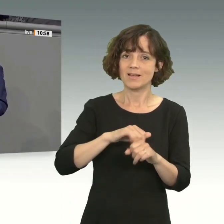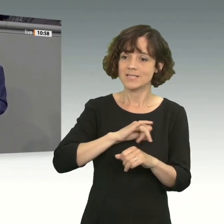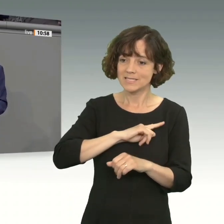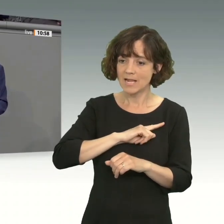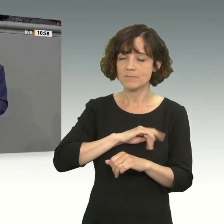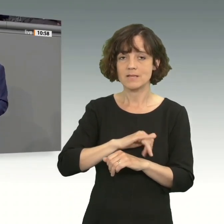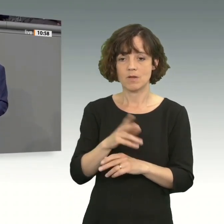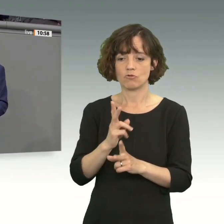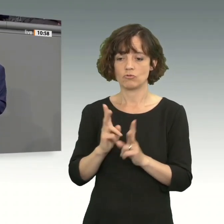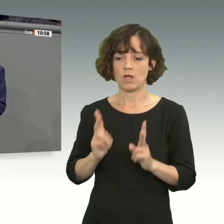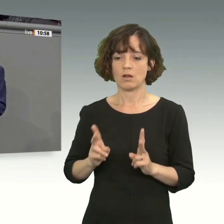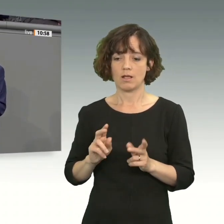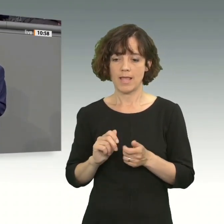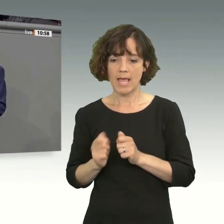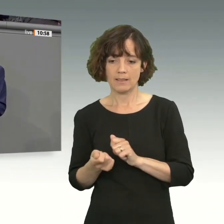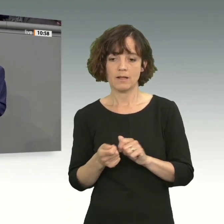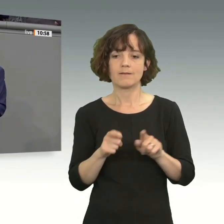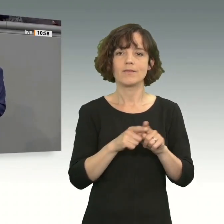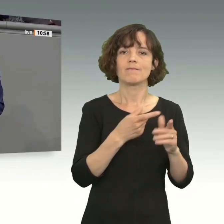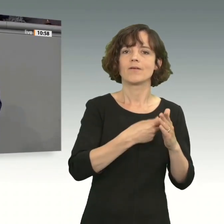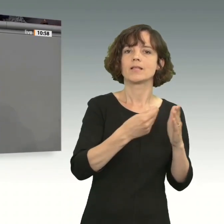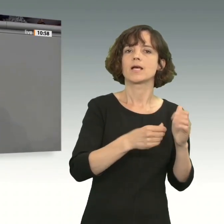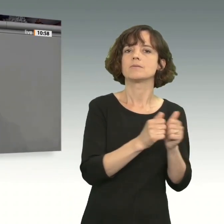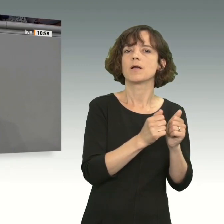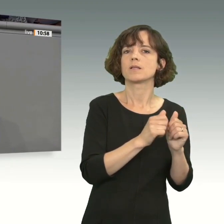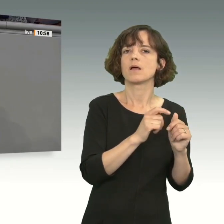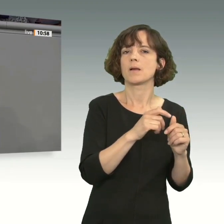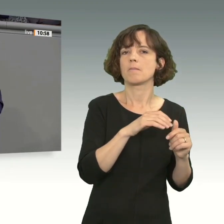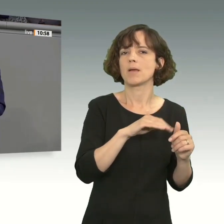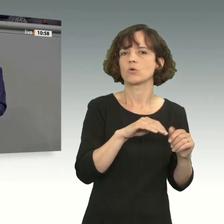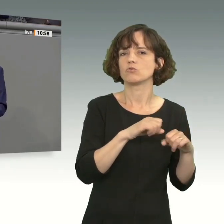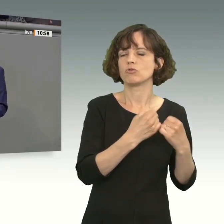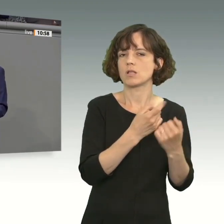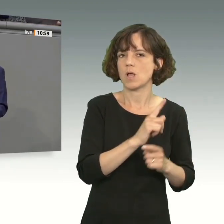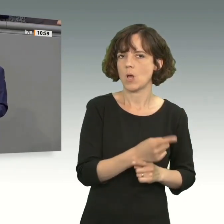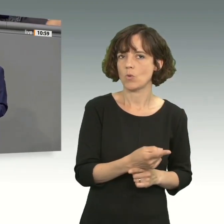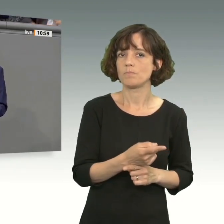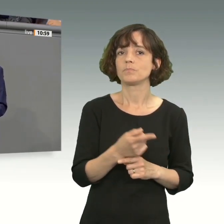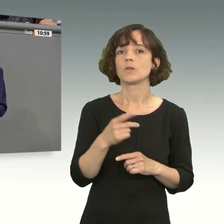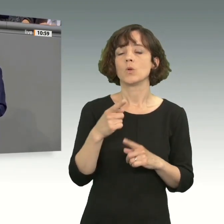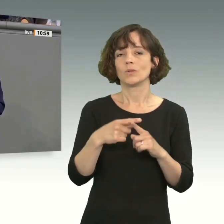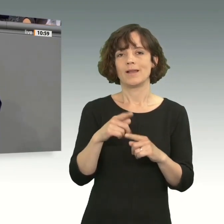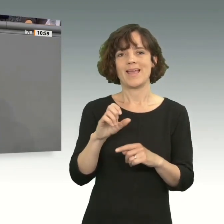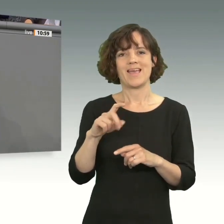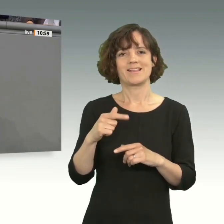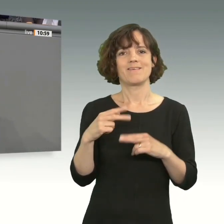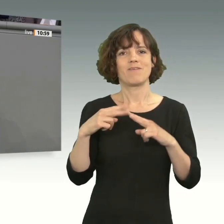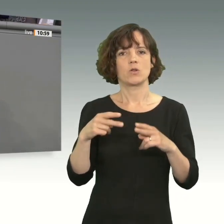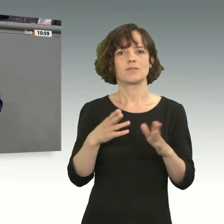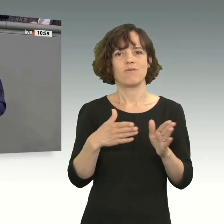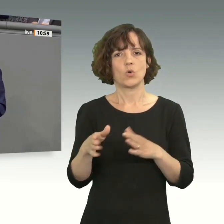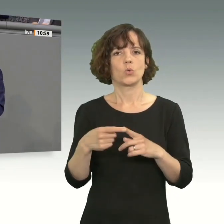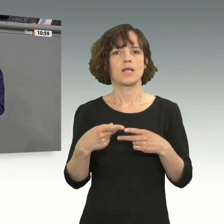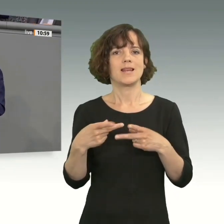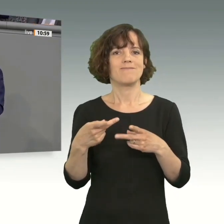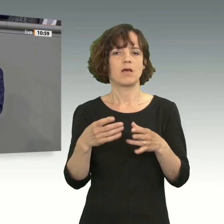ändern, genauso wie die Vertragspartner der Mercosur-Staaten. Und ich finde, die Entwaldungsverordnung und die Lieferketten